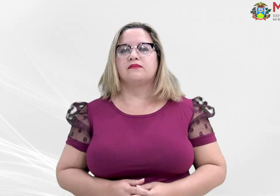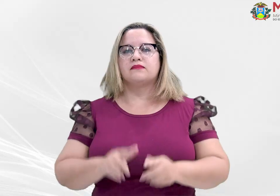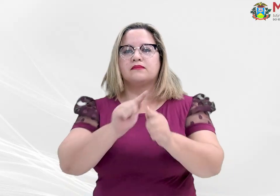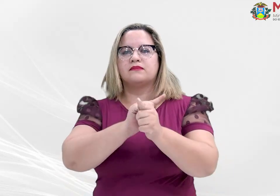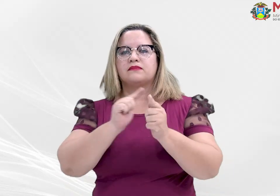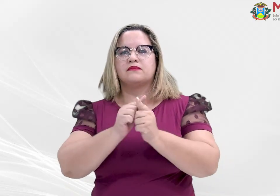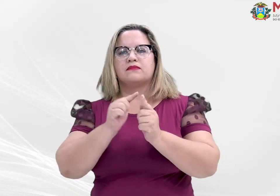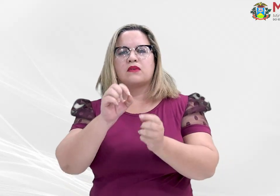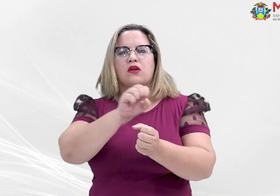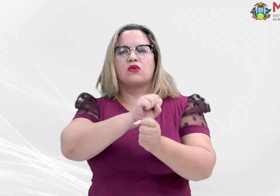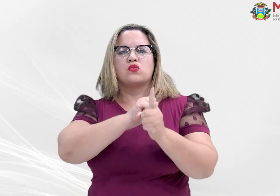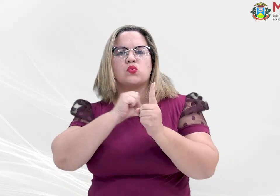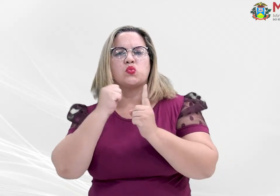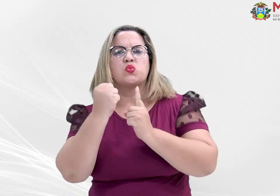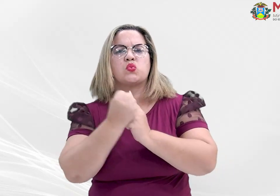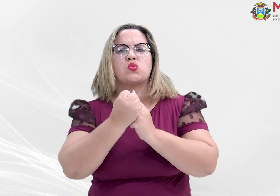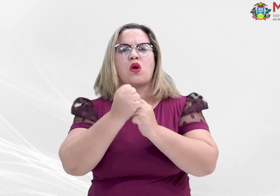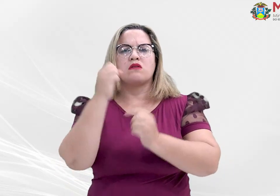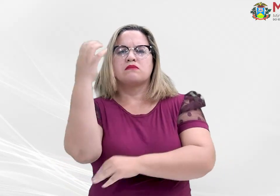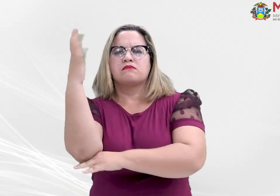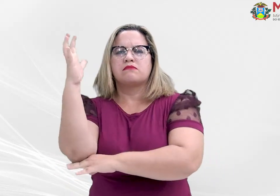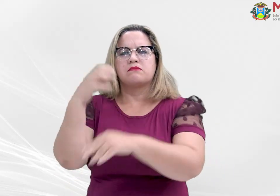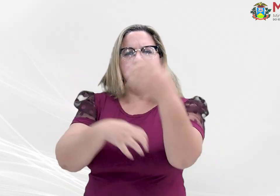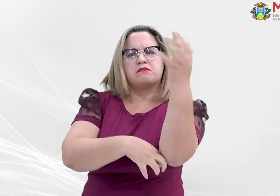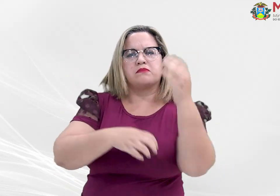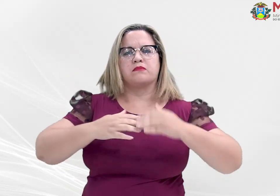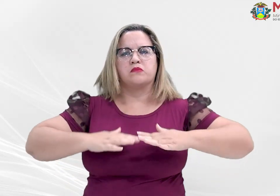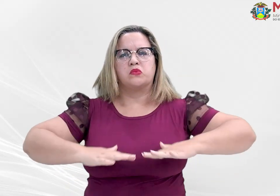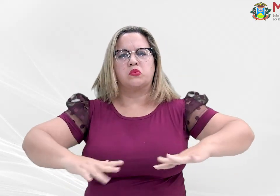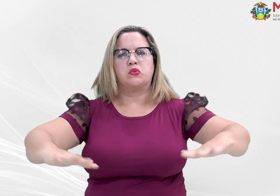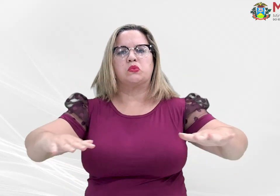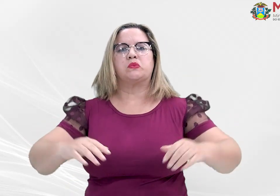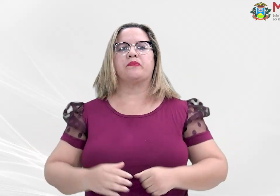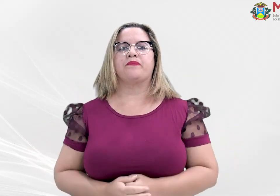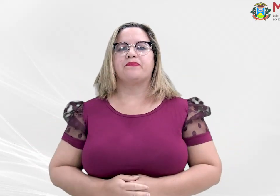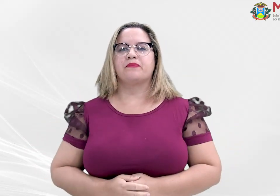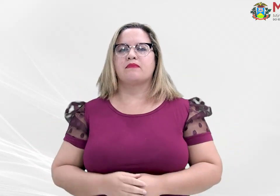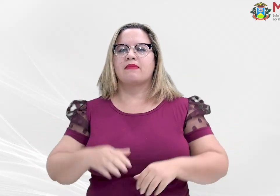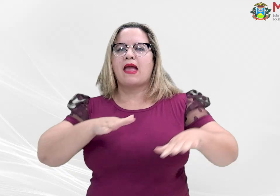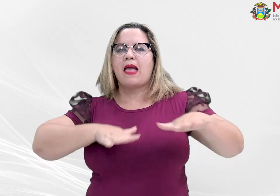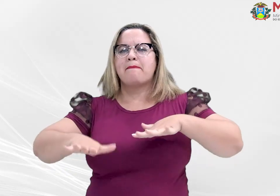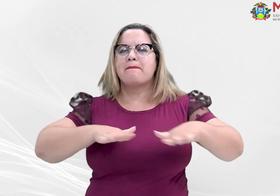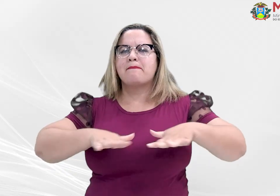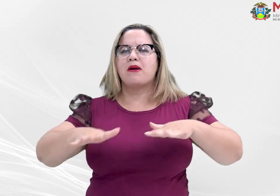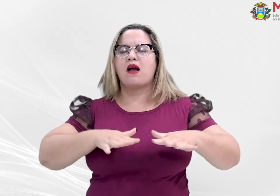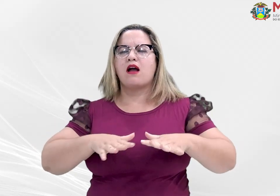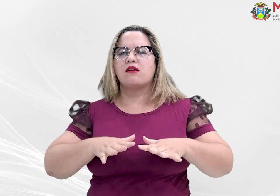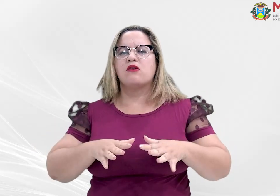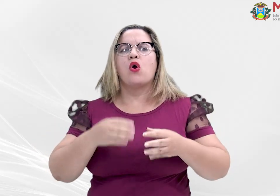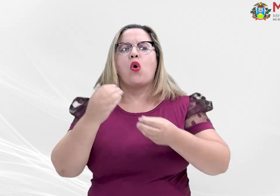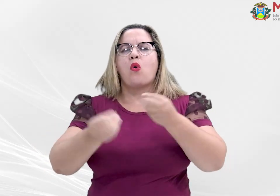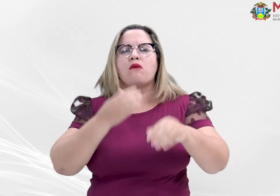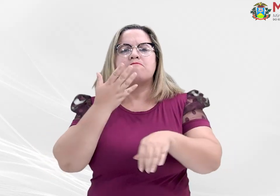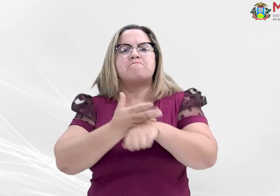Gestão socioambiental, campanha estimula a adoção de práticas sustentáveis no MPMT.